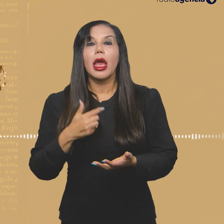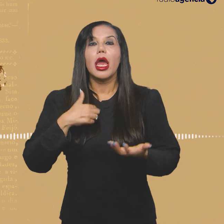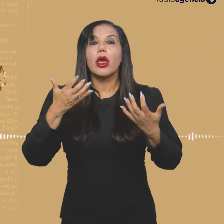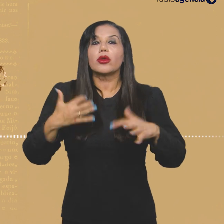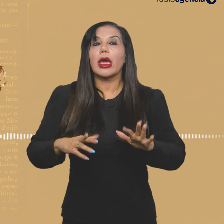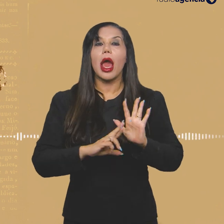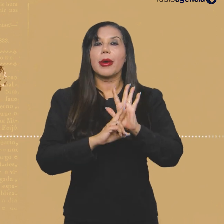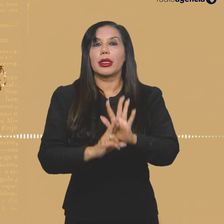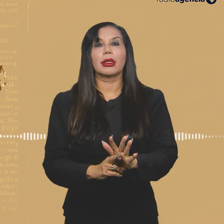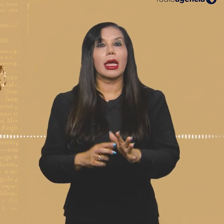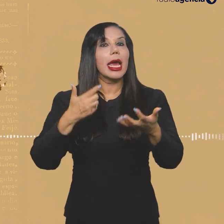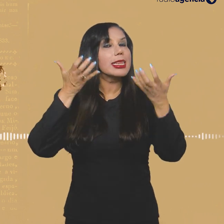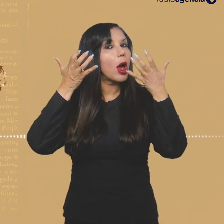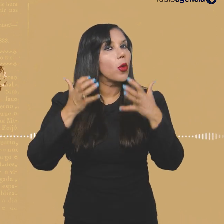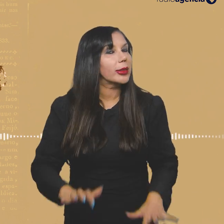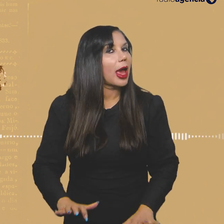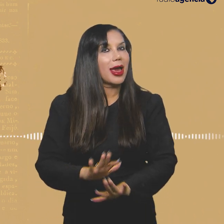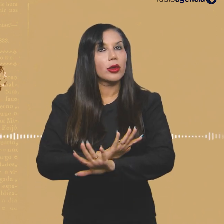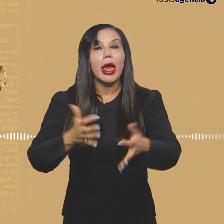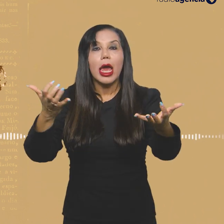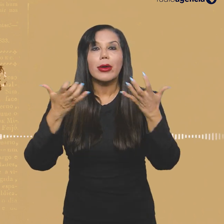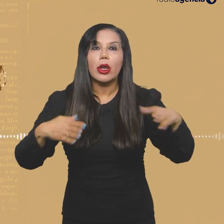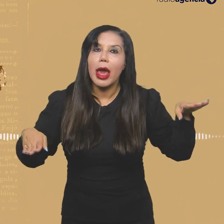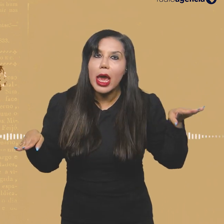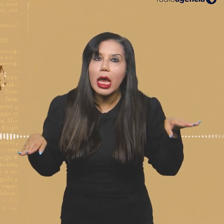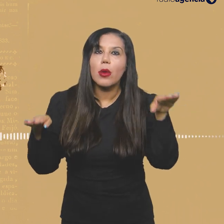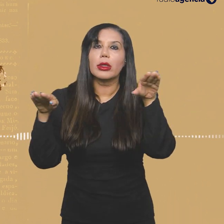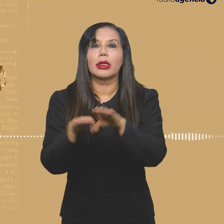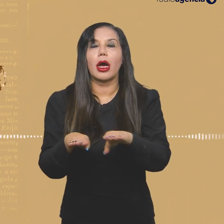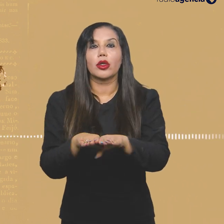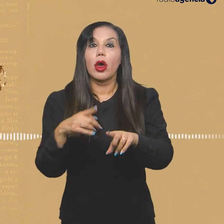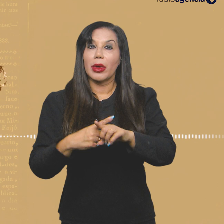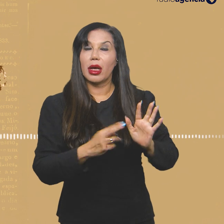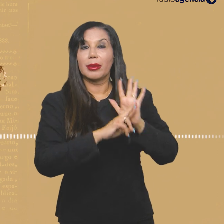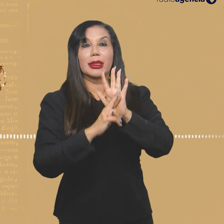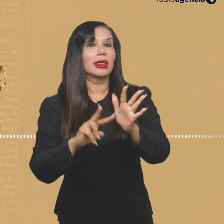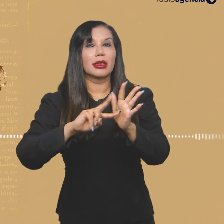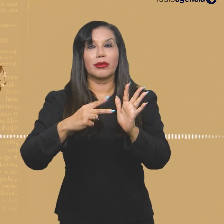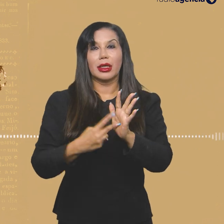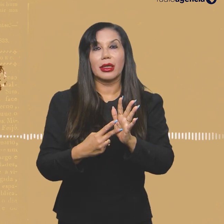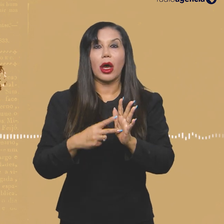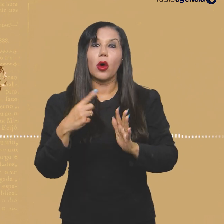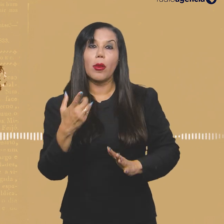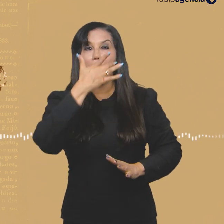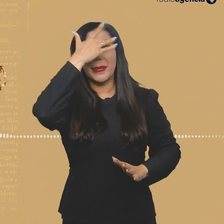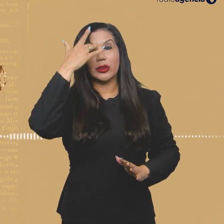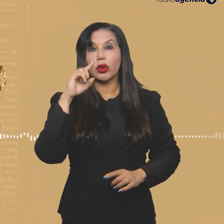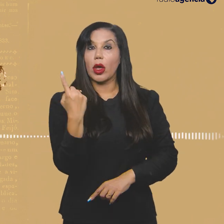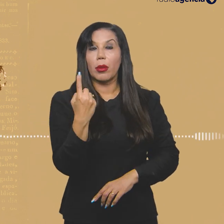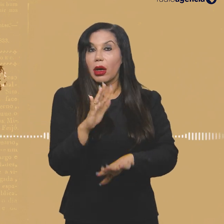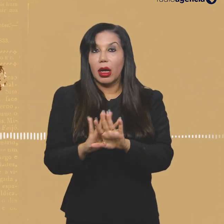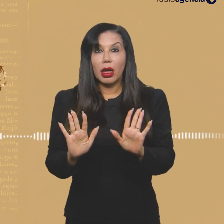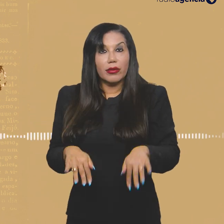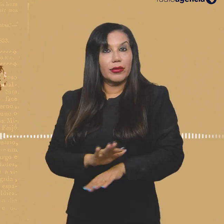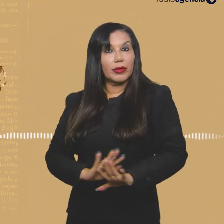Eu não quero representatividade, não quero. Eu quero equidade, porque a representatividade significa você ter uma